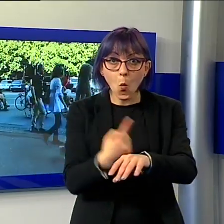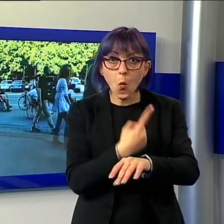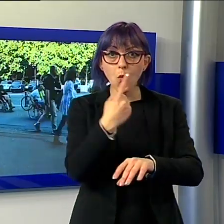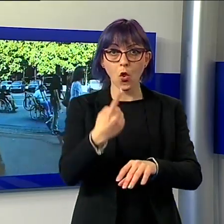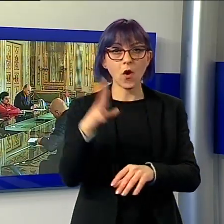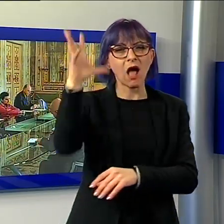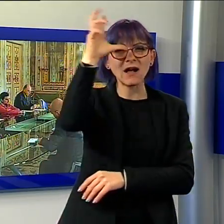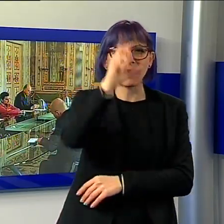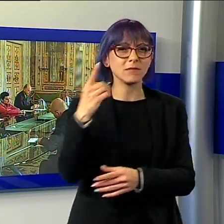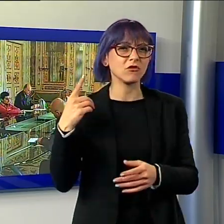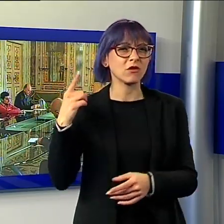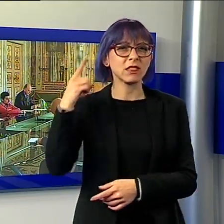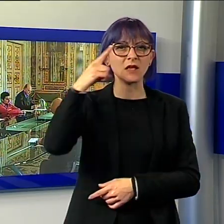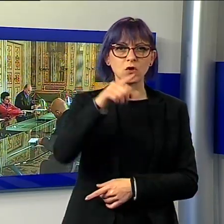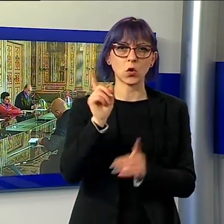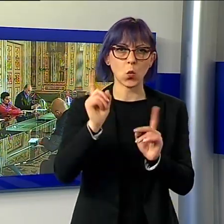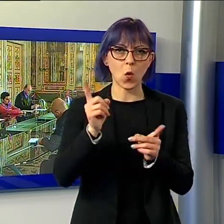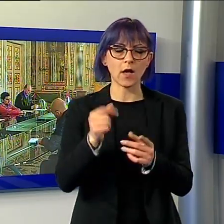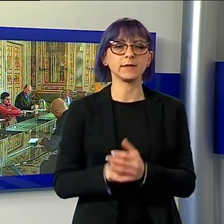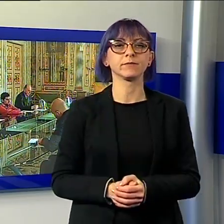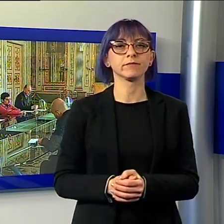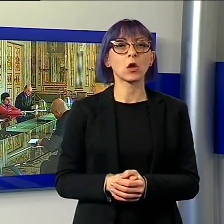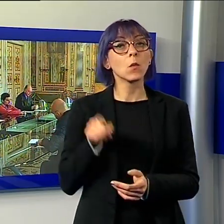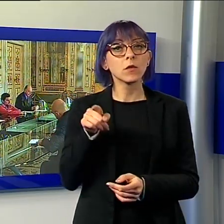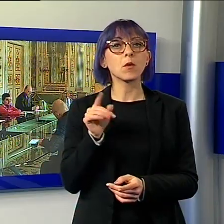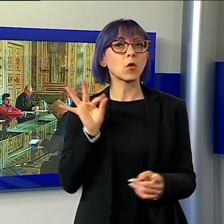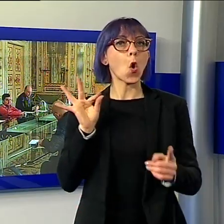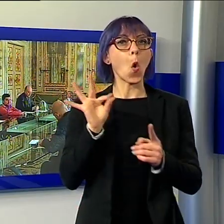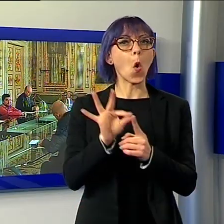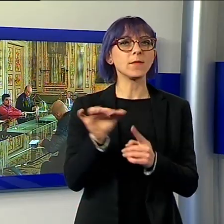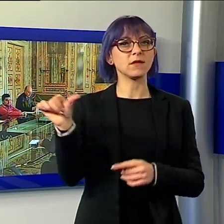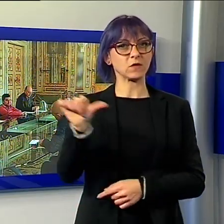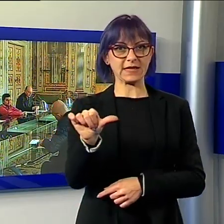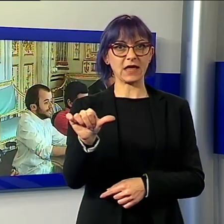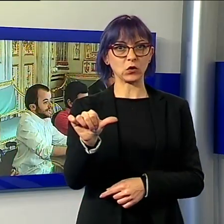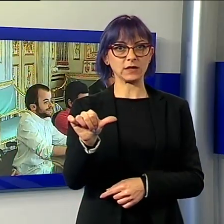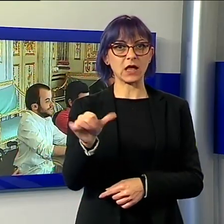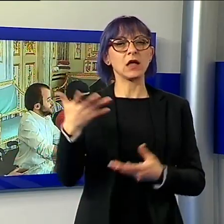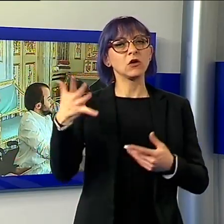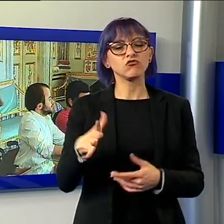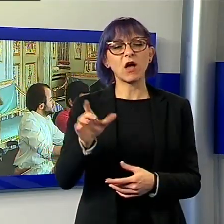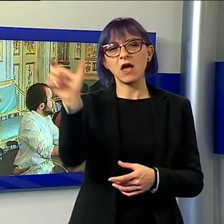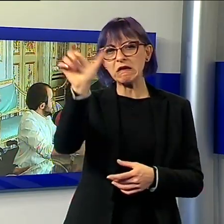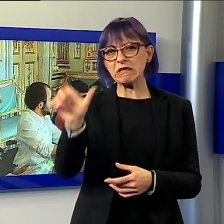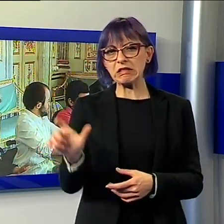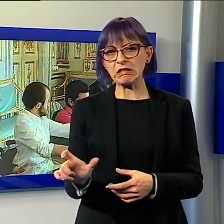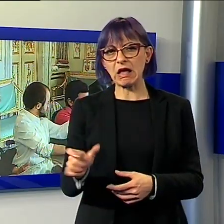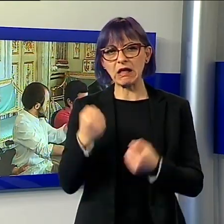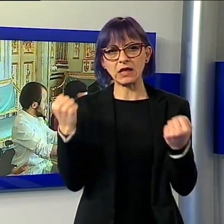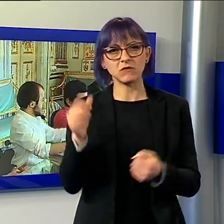situazione. Questa è'idea che sta alla base della scarrozzata, evento già sperimentato in varie città d'Italia ed in programma per la prima volta